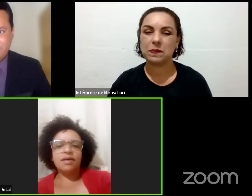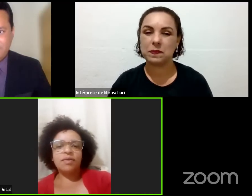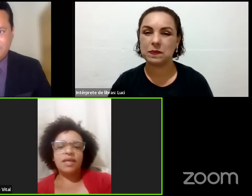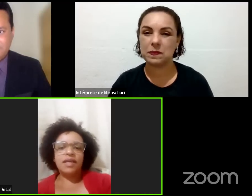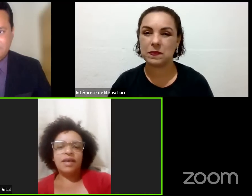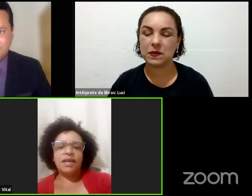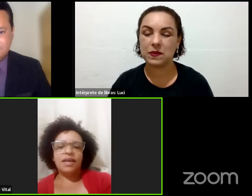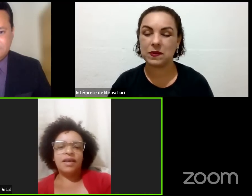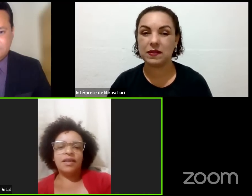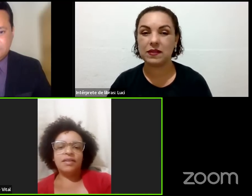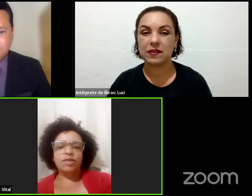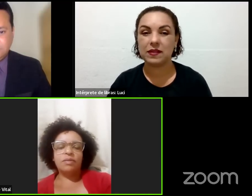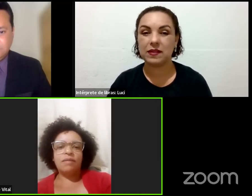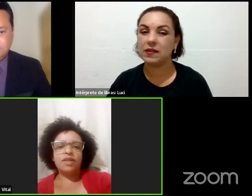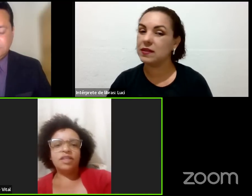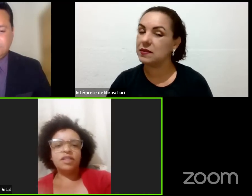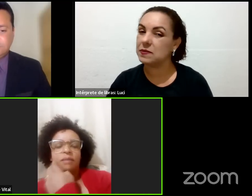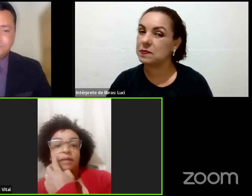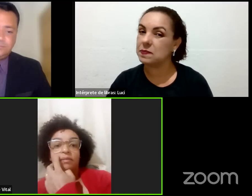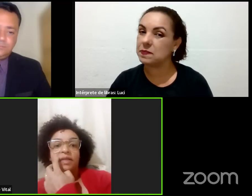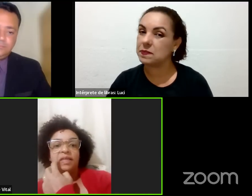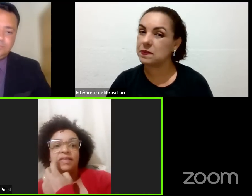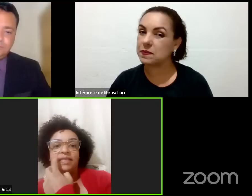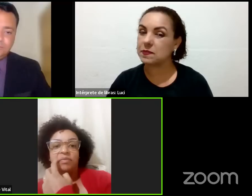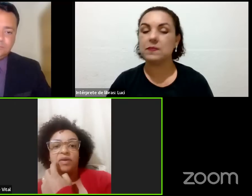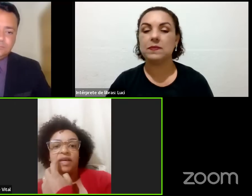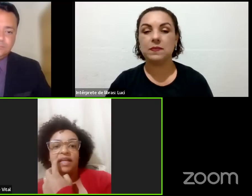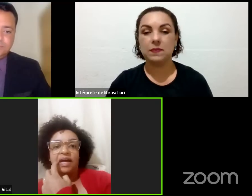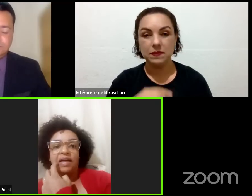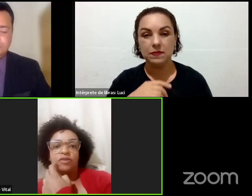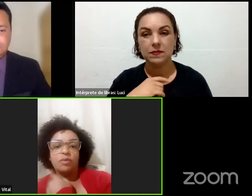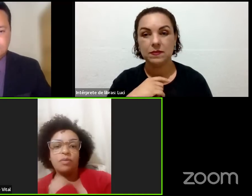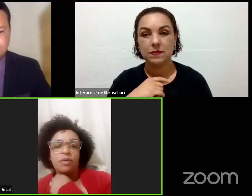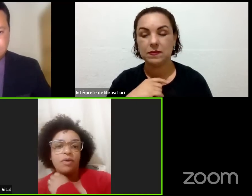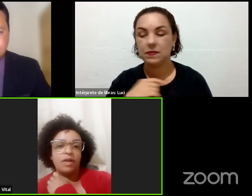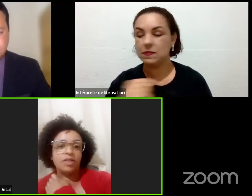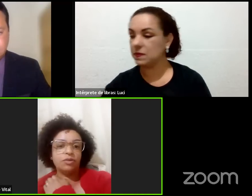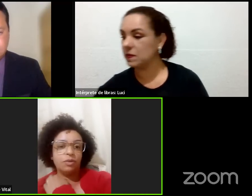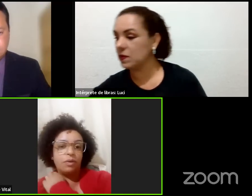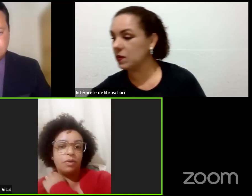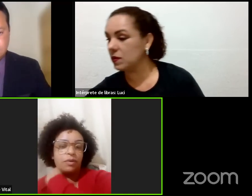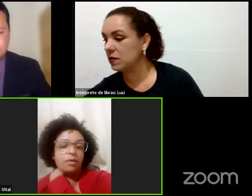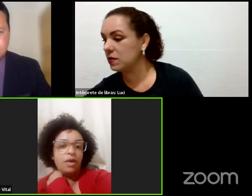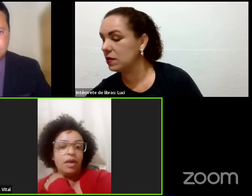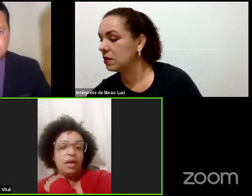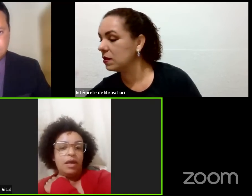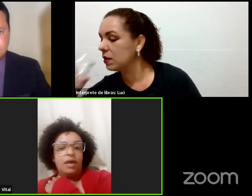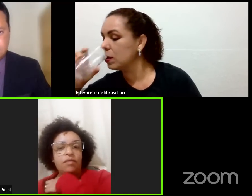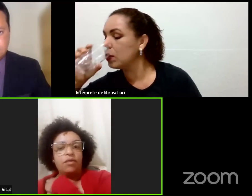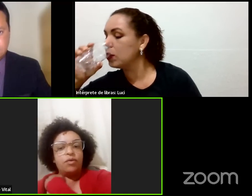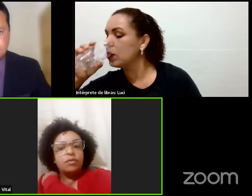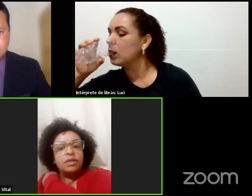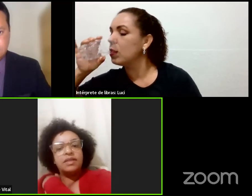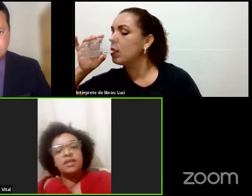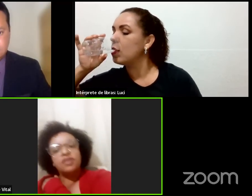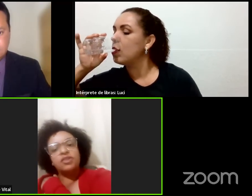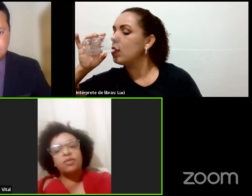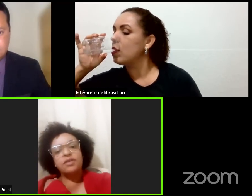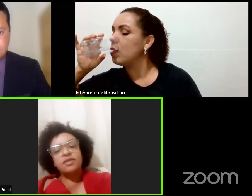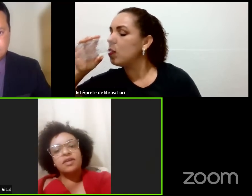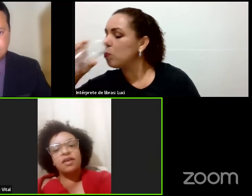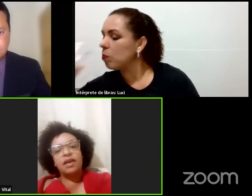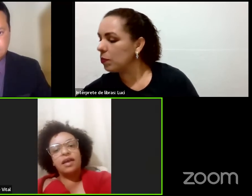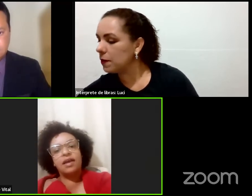é uma questão que, ultimamente, tem chamado muita atenção, porque aqui na área onde eu moro, na região onde eu moro, foi uma das